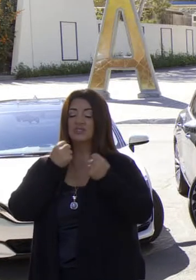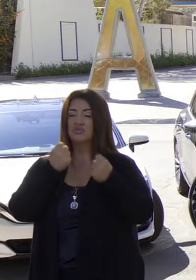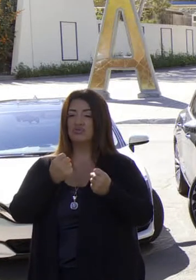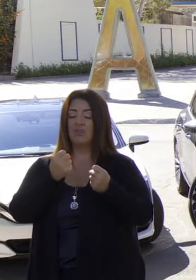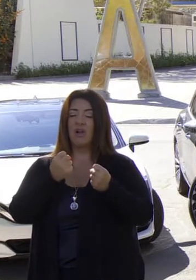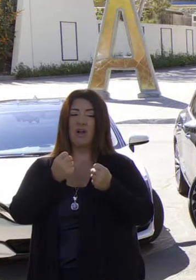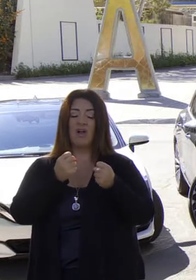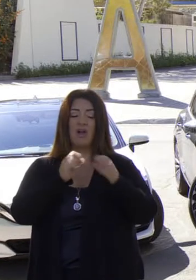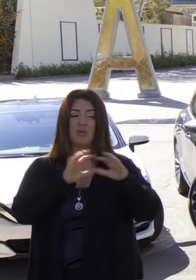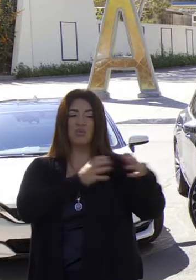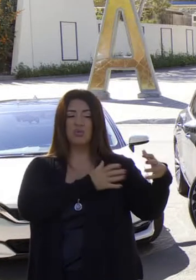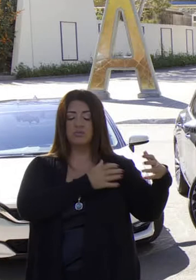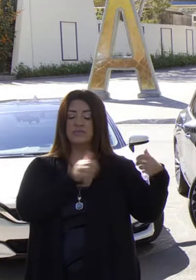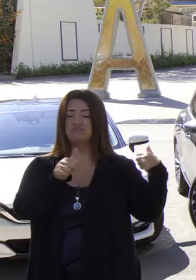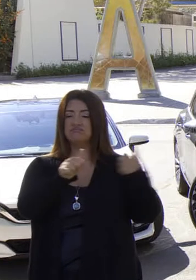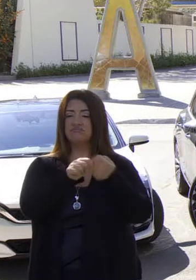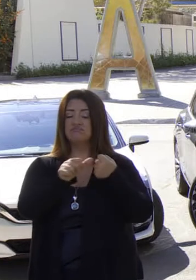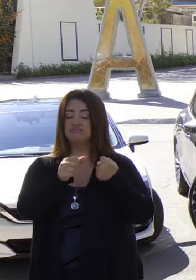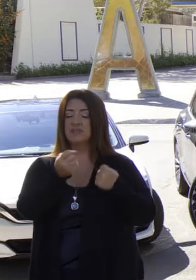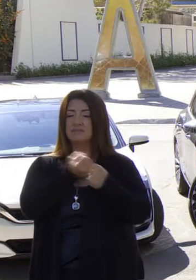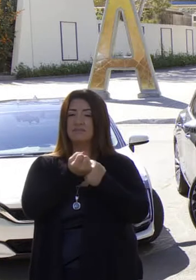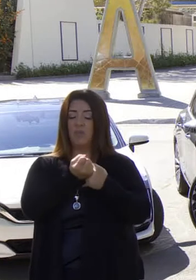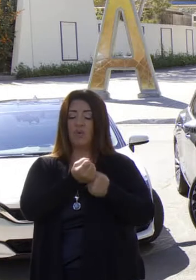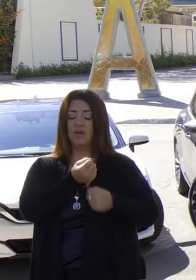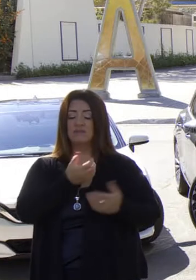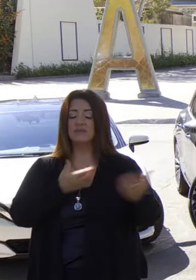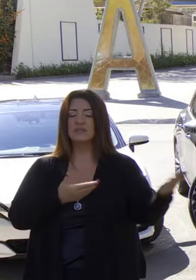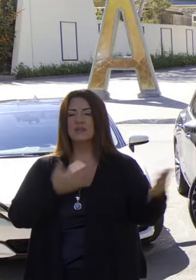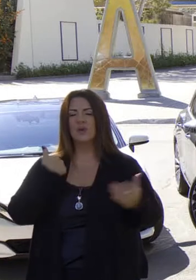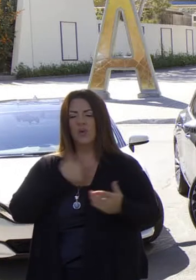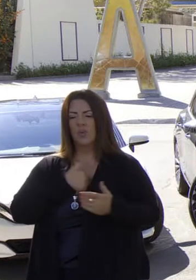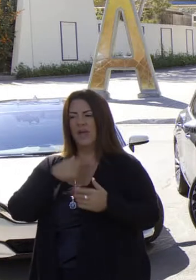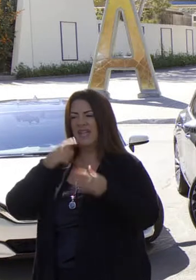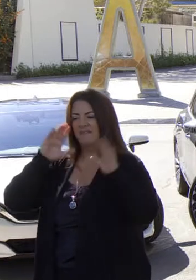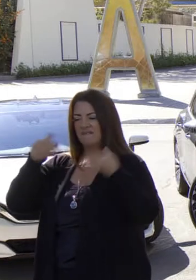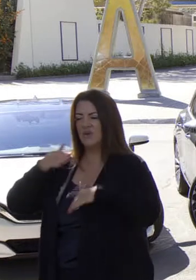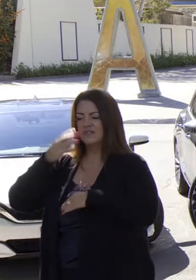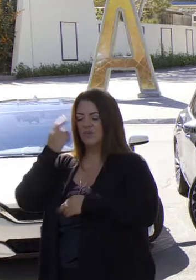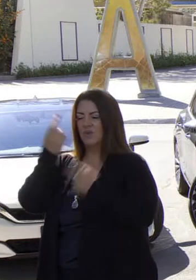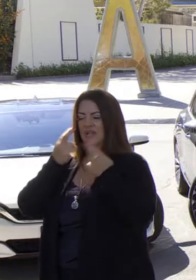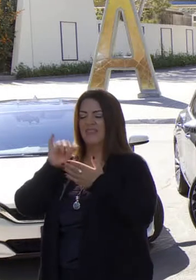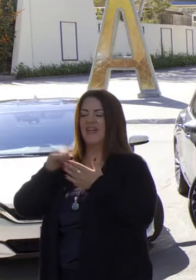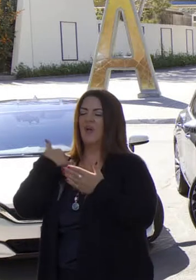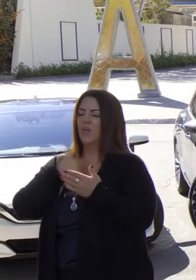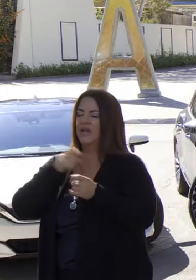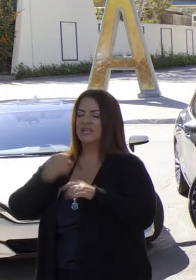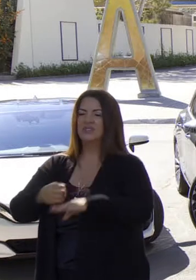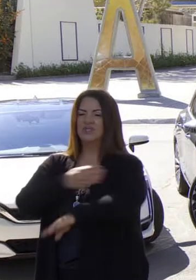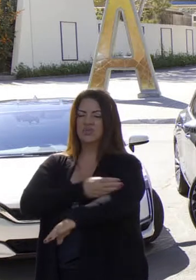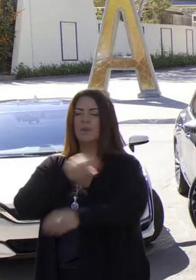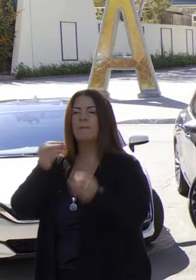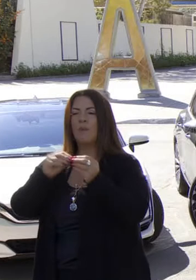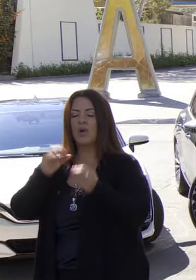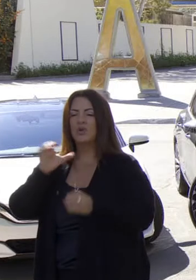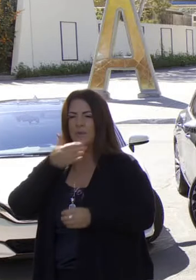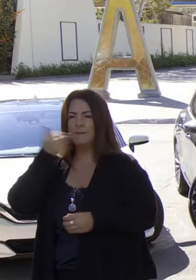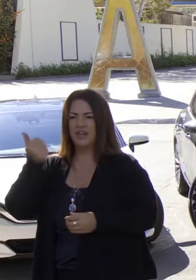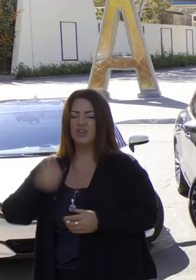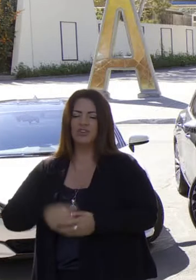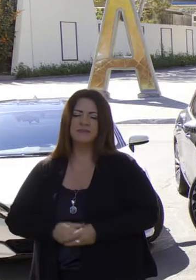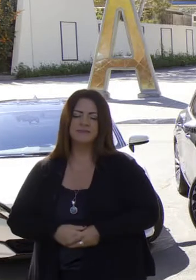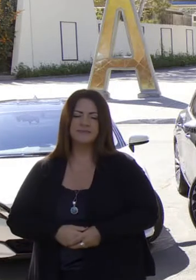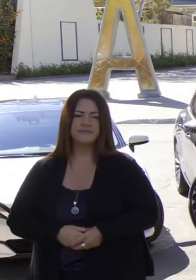el Consejo de Recursos del Aire de California. Es necesario hacer más y conseguir mejor